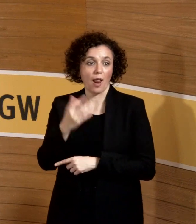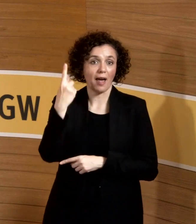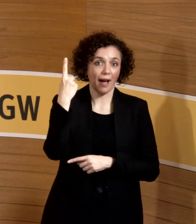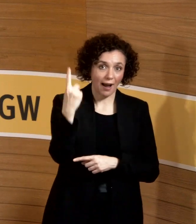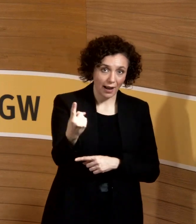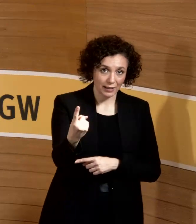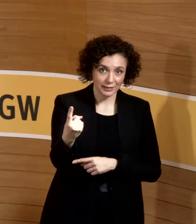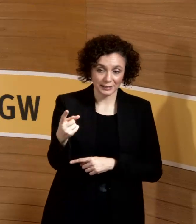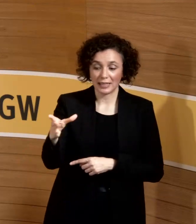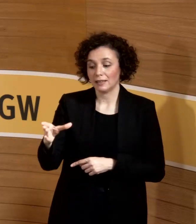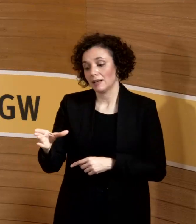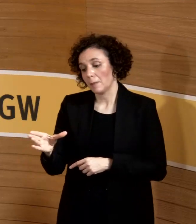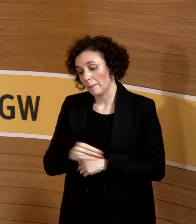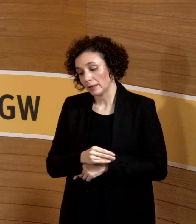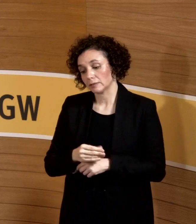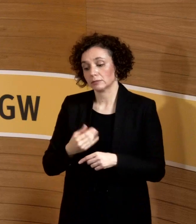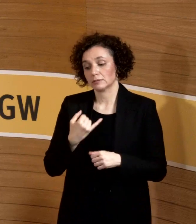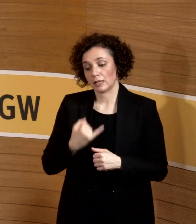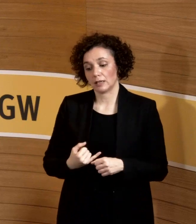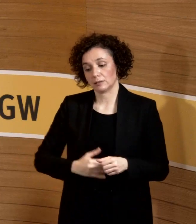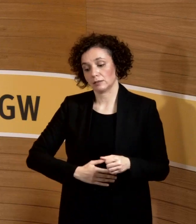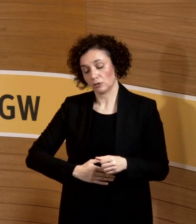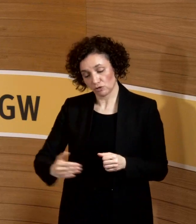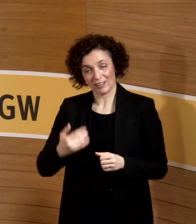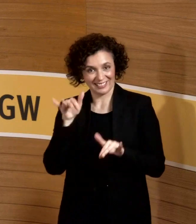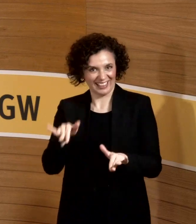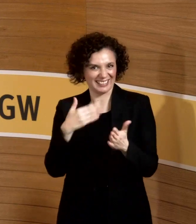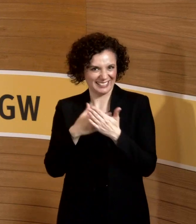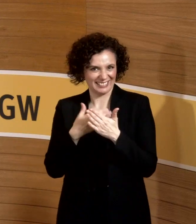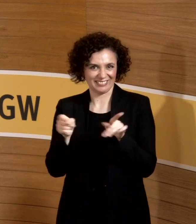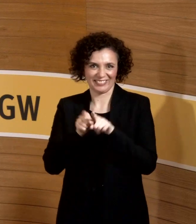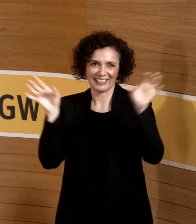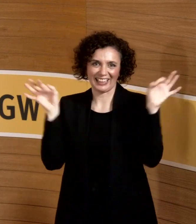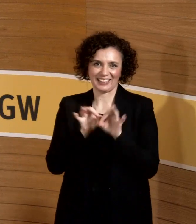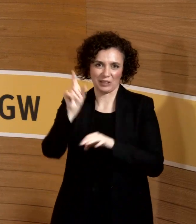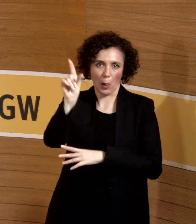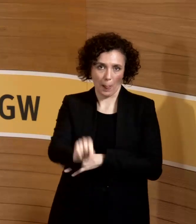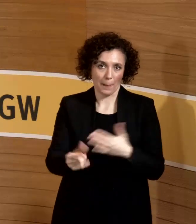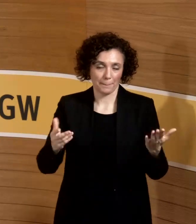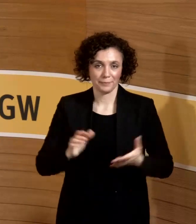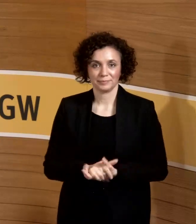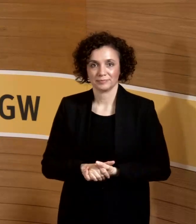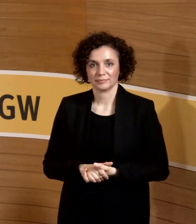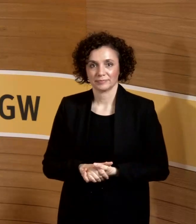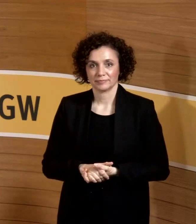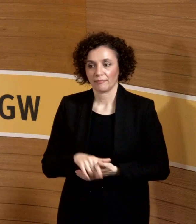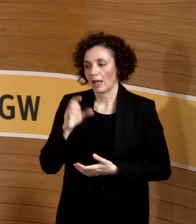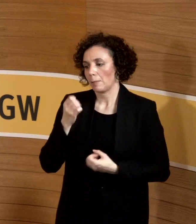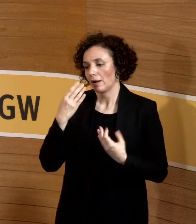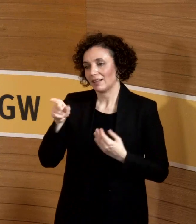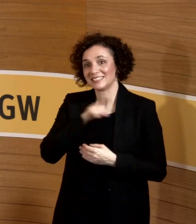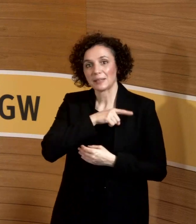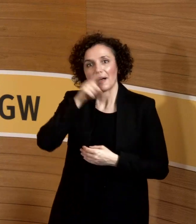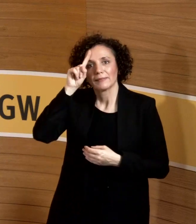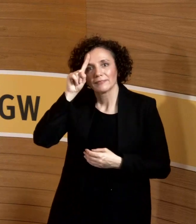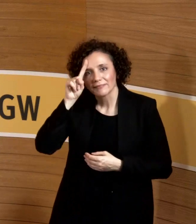gehandelt wurden, es ist wirklich das Risiko ganz, ganz gering. Wenn man natürlich weiß, hier habe ich einen HIV